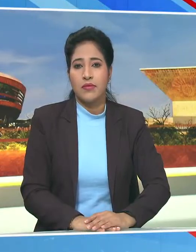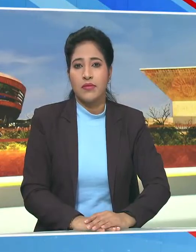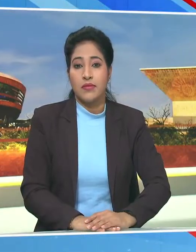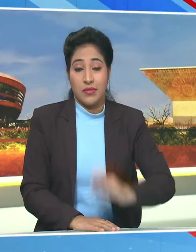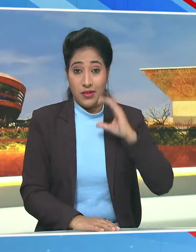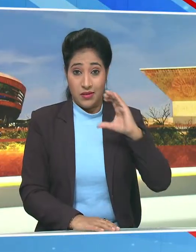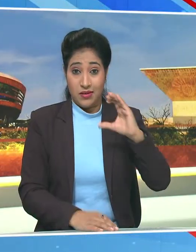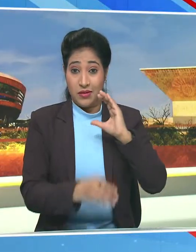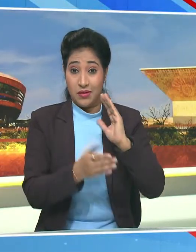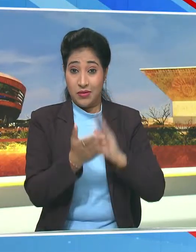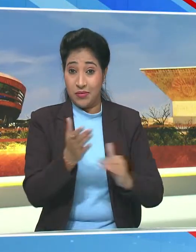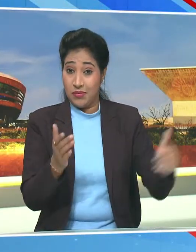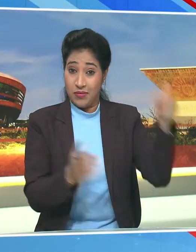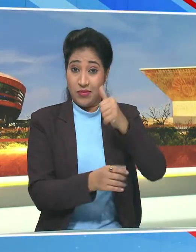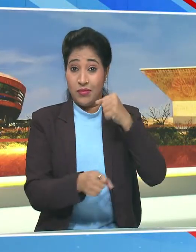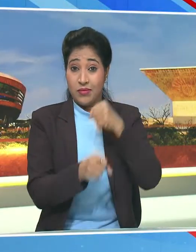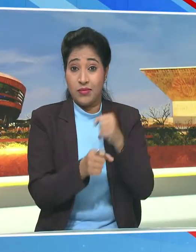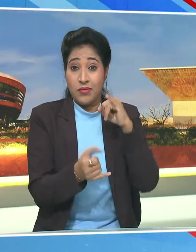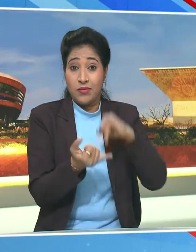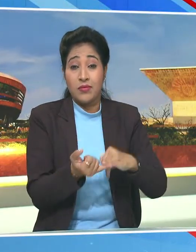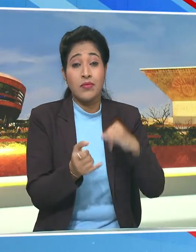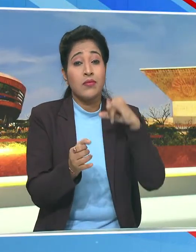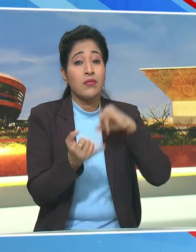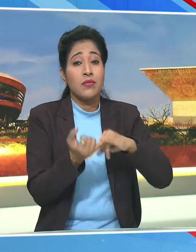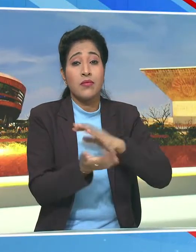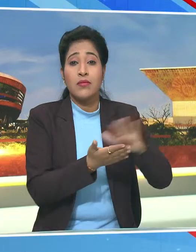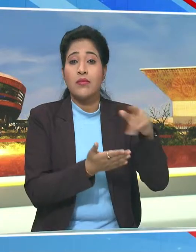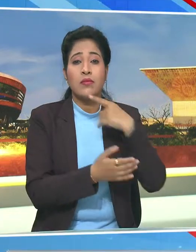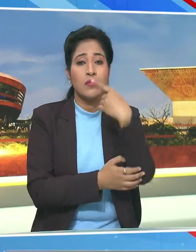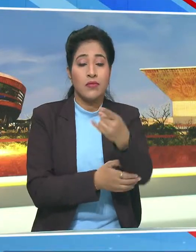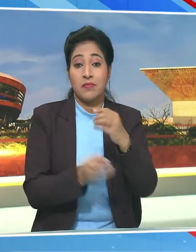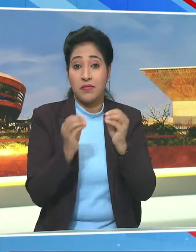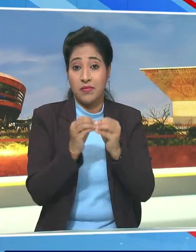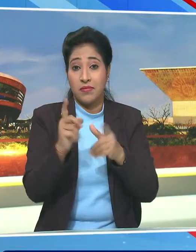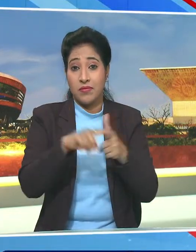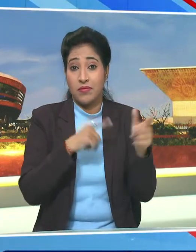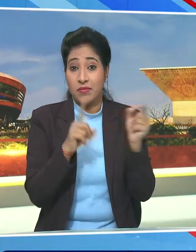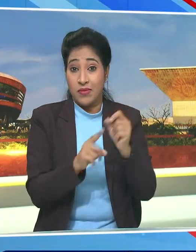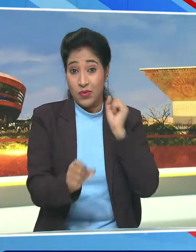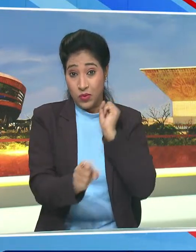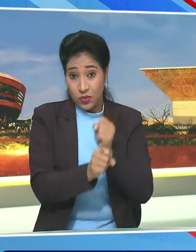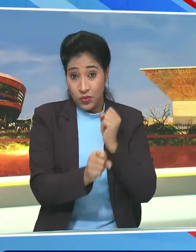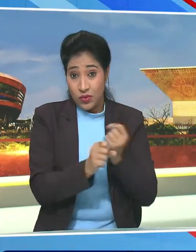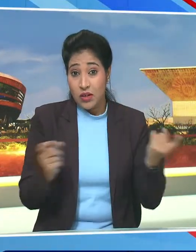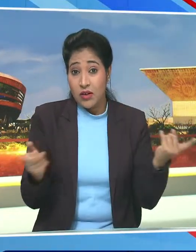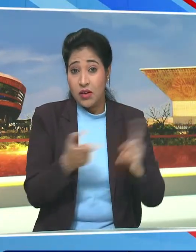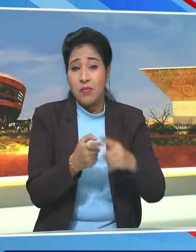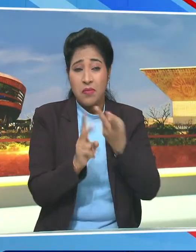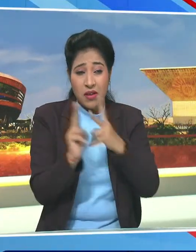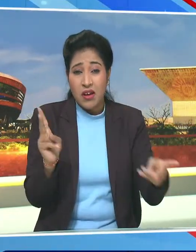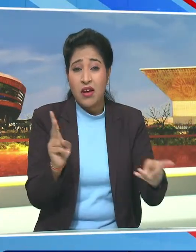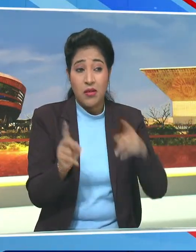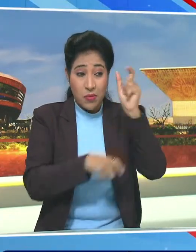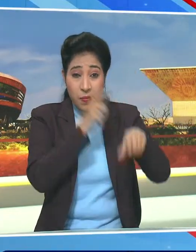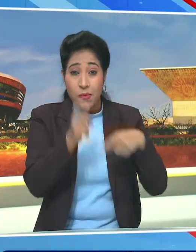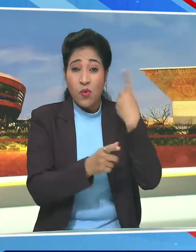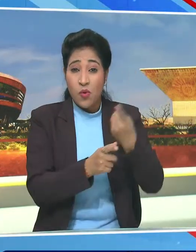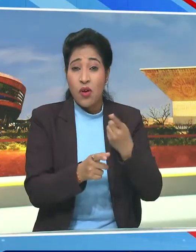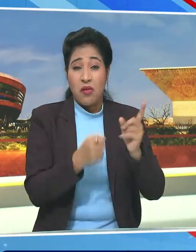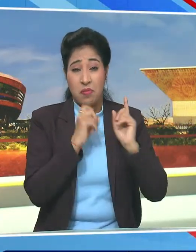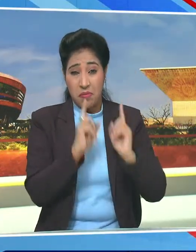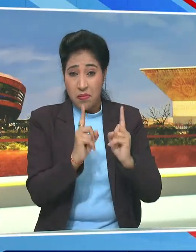केंद्रिय मंत्री गजेंद्र सिंग शेखावत ने कहा है कि भाजपा सरकार घटित होते ही ऐसे सभी अपराधी तत्वों के खिलाफ